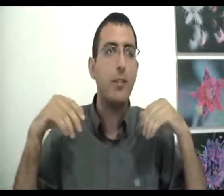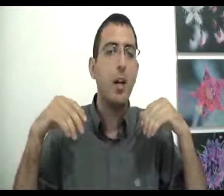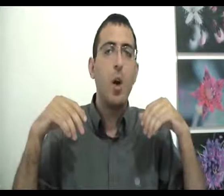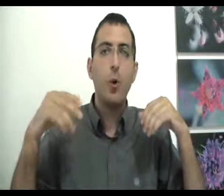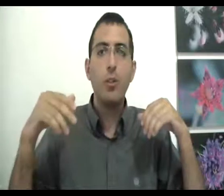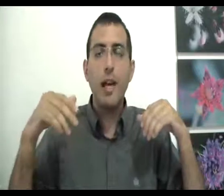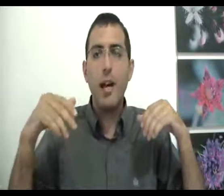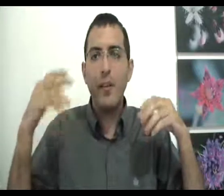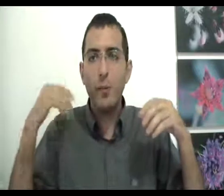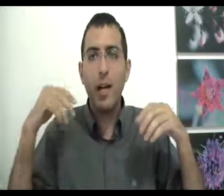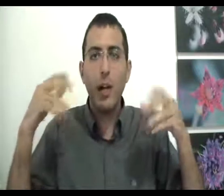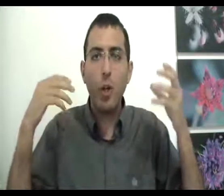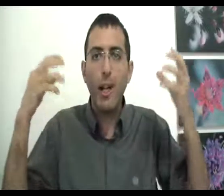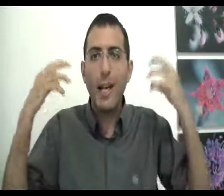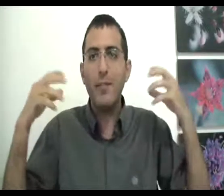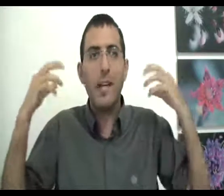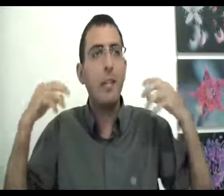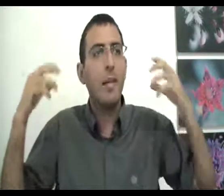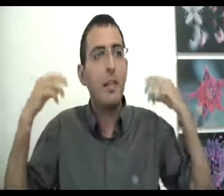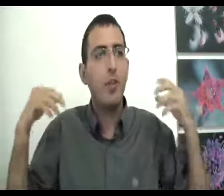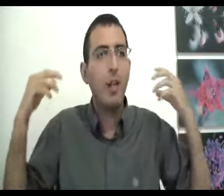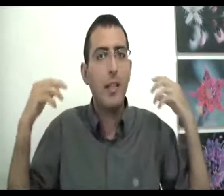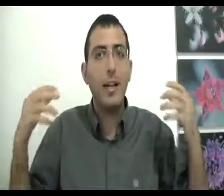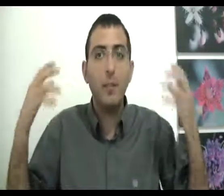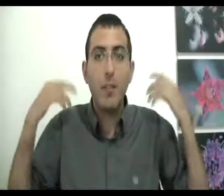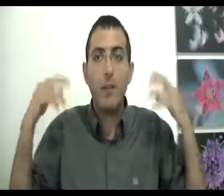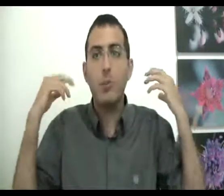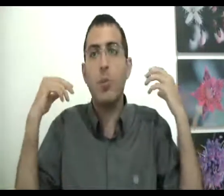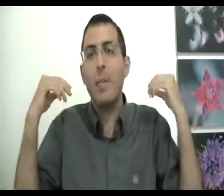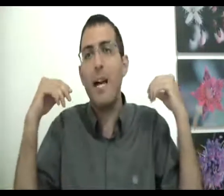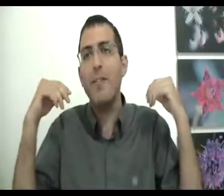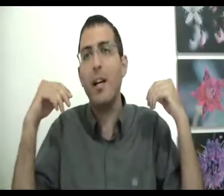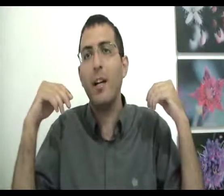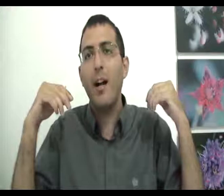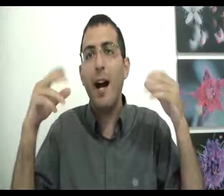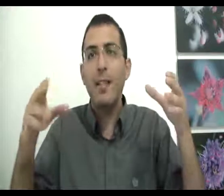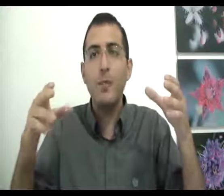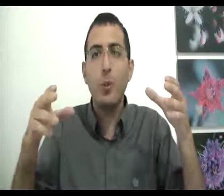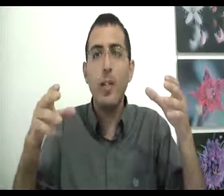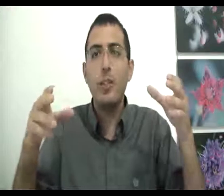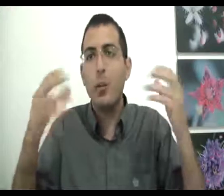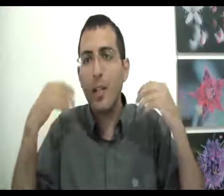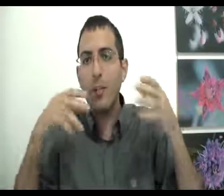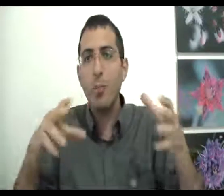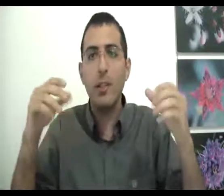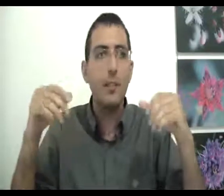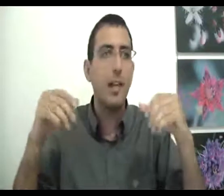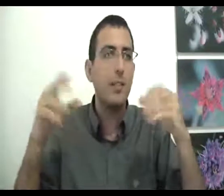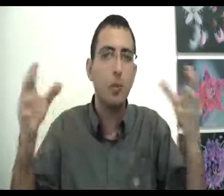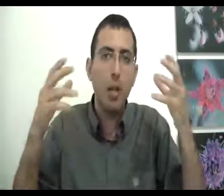הוא יודע איפה הוא גר כל אחד ואחת מהידיעות של האדם של דברים שהוא זוכר מהעבר האדם זוכר שהוא התחיל לשמוע את ההרצאה הזאת כל